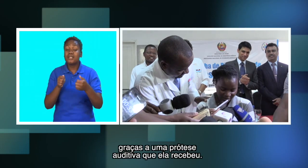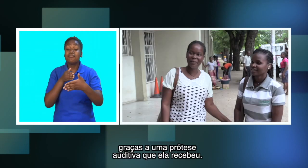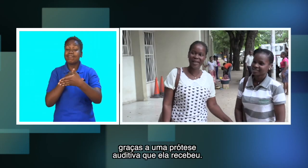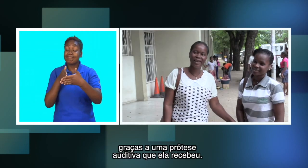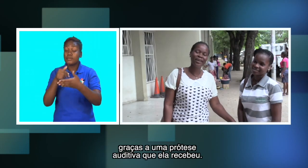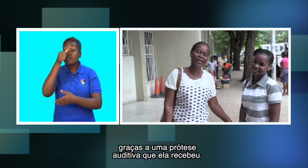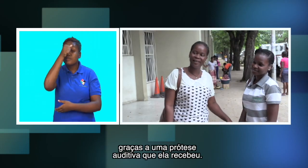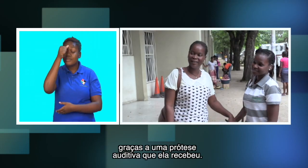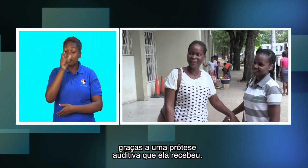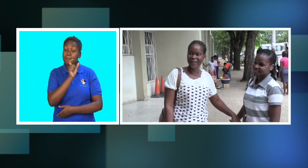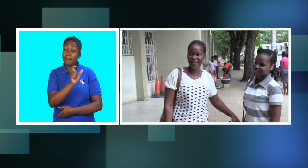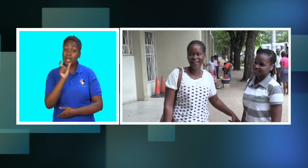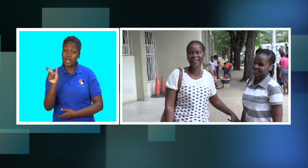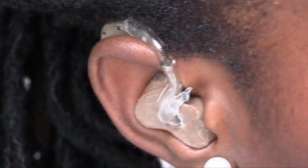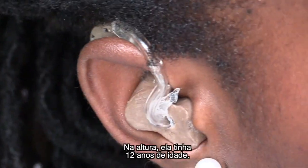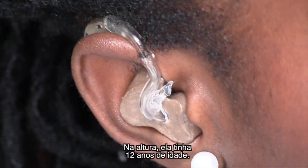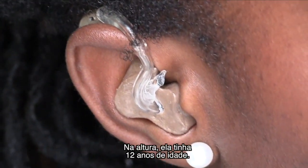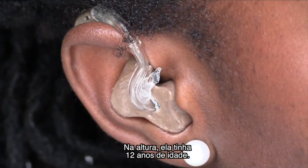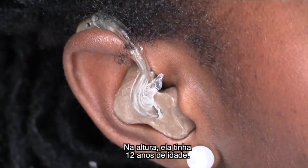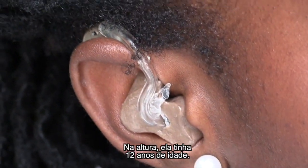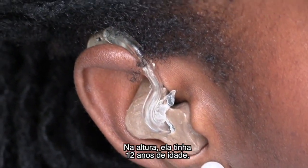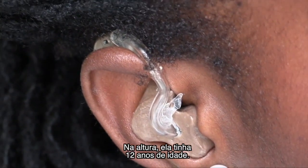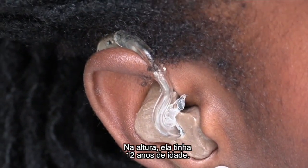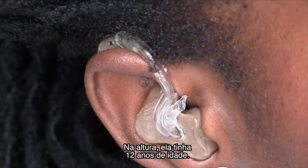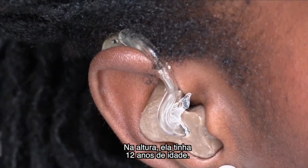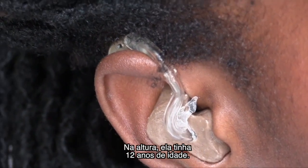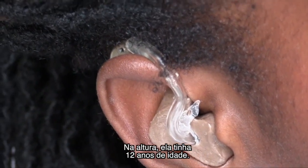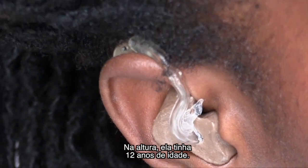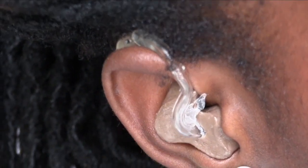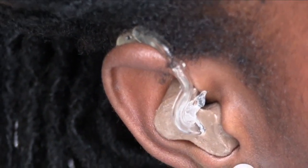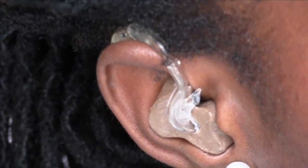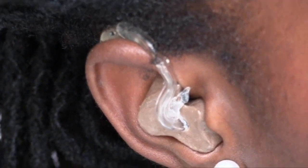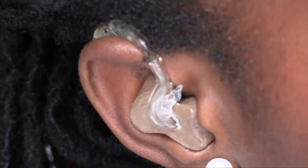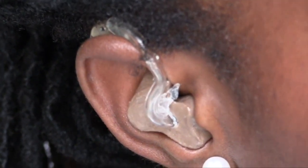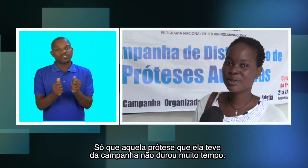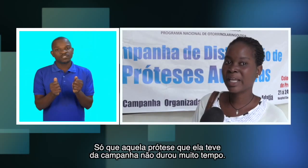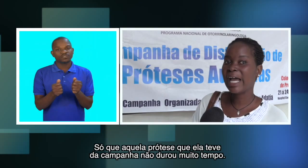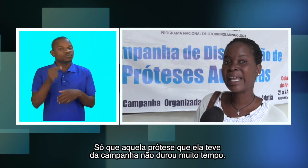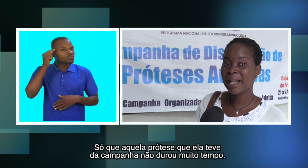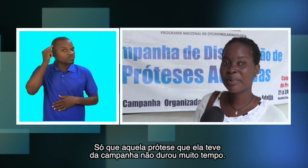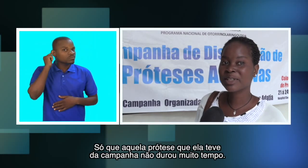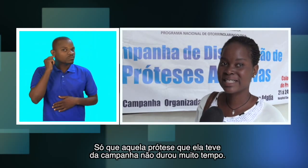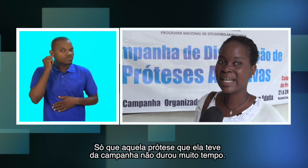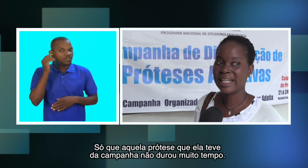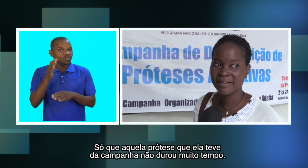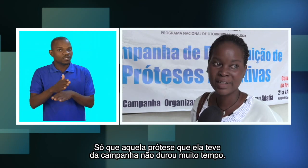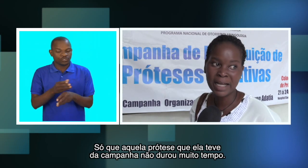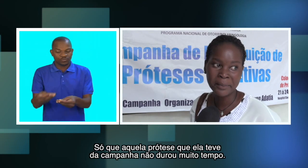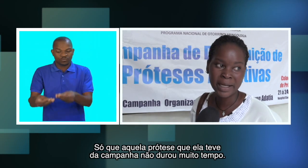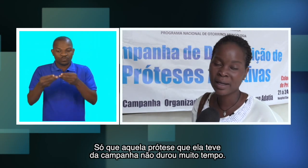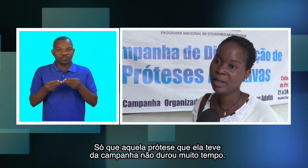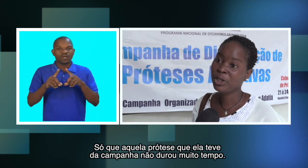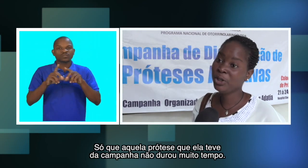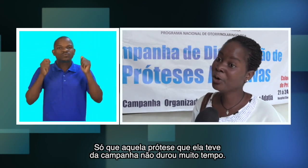prótese auditiva que ela recebeu. Na altura, ela tinha 12 anos de idade. Só que aquela prótese que ela teve